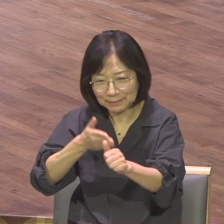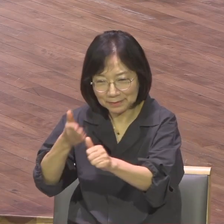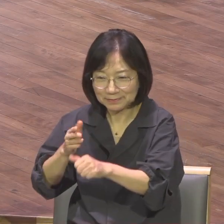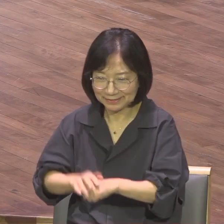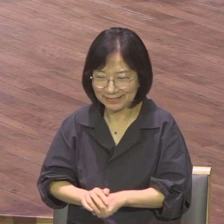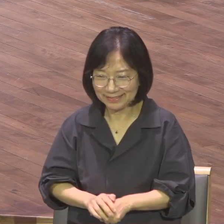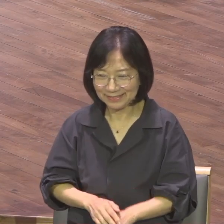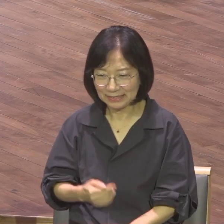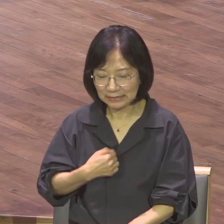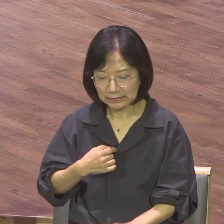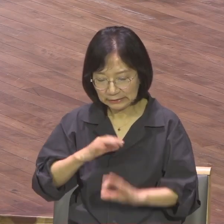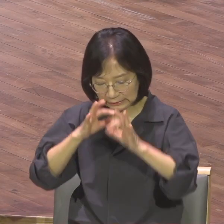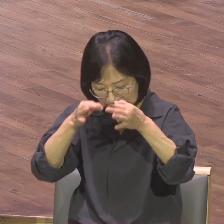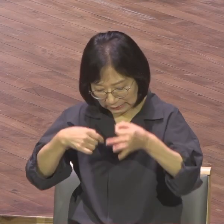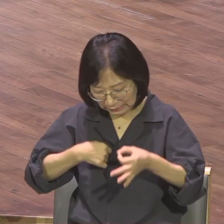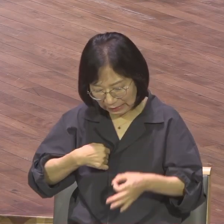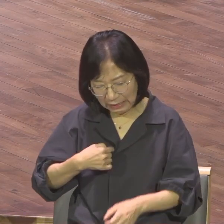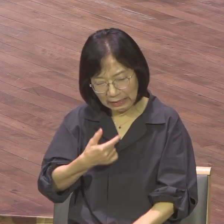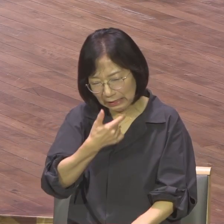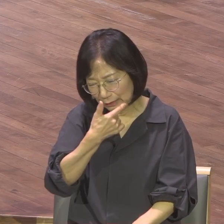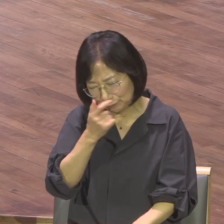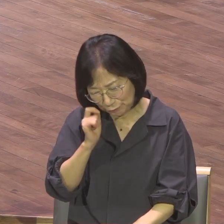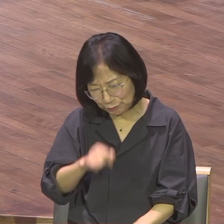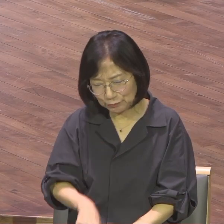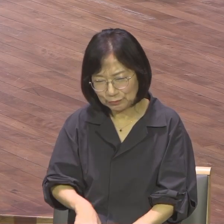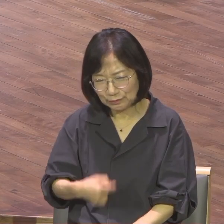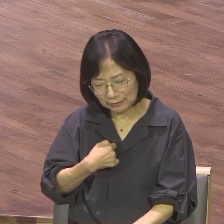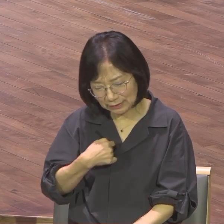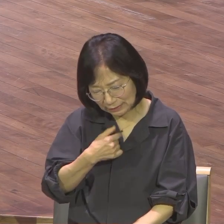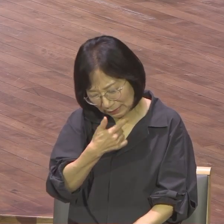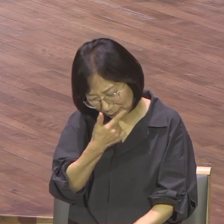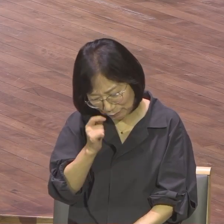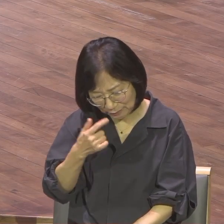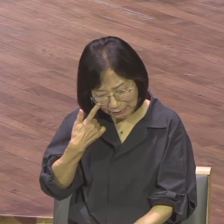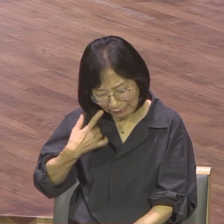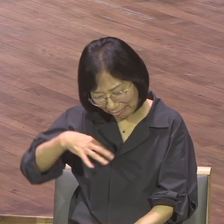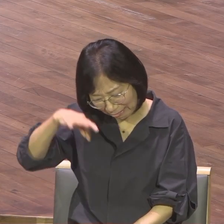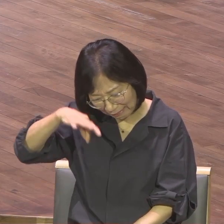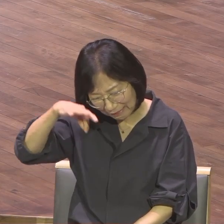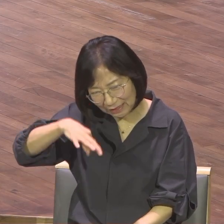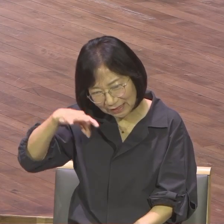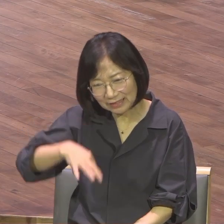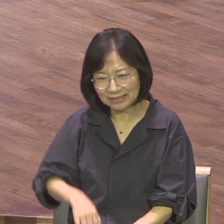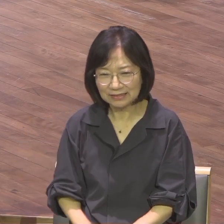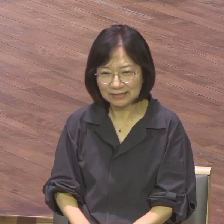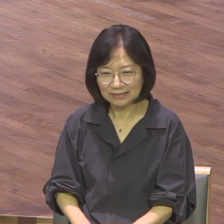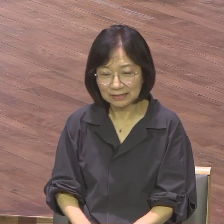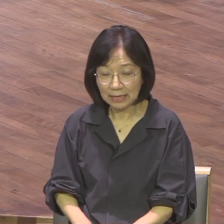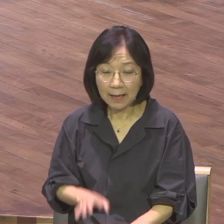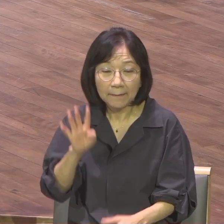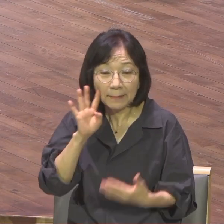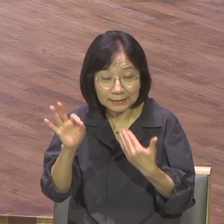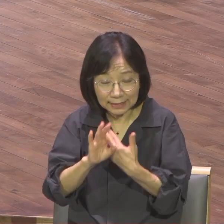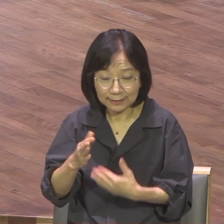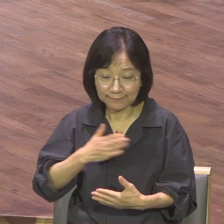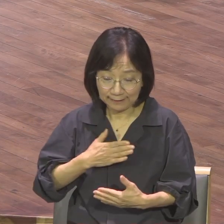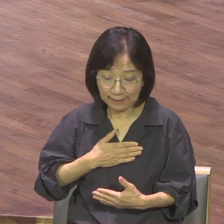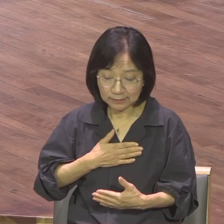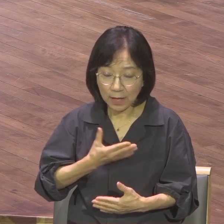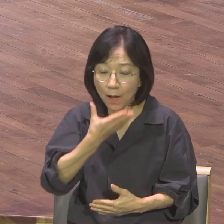I'm nothing 난 아무것도 아니라는 거예요 내 인생에서 복음을 빼버리면 난